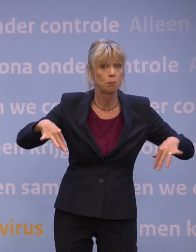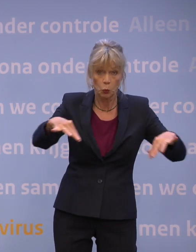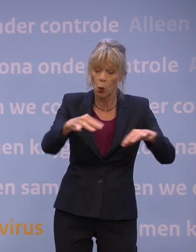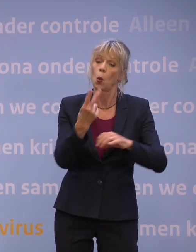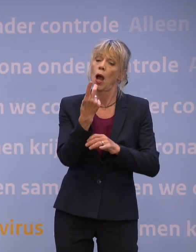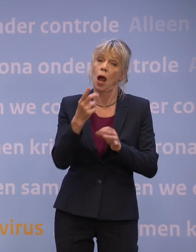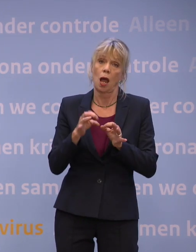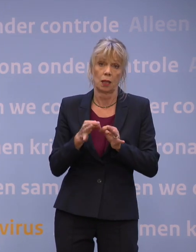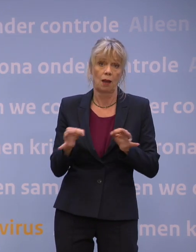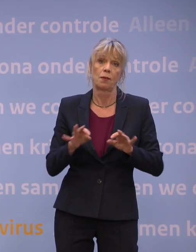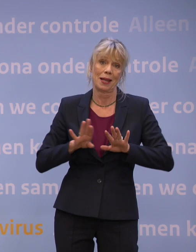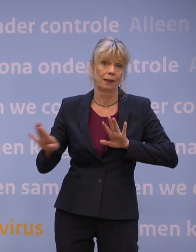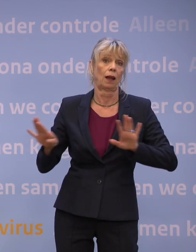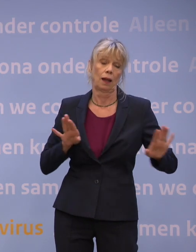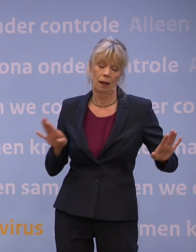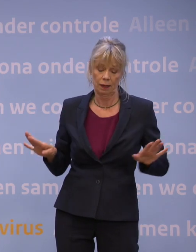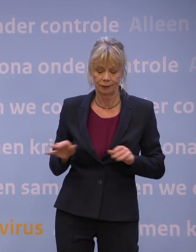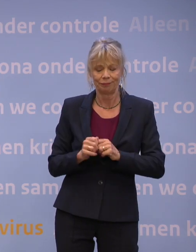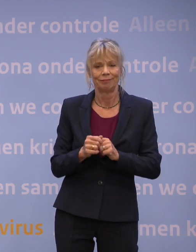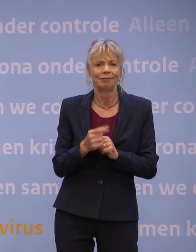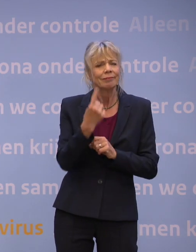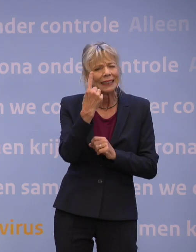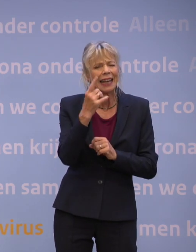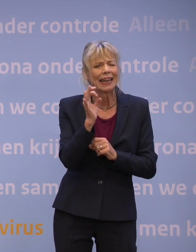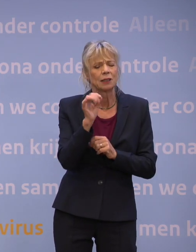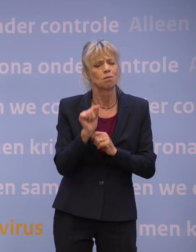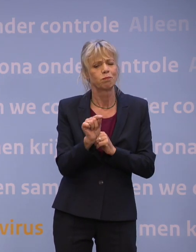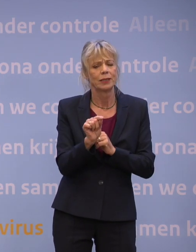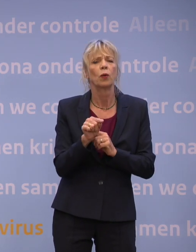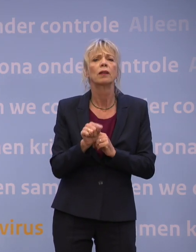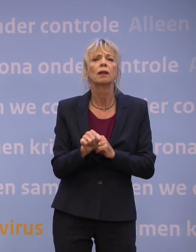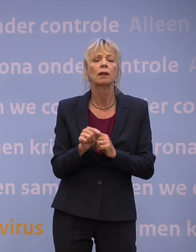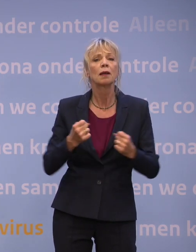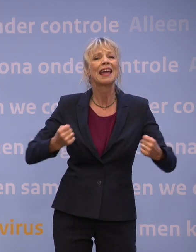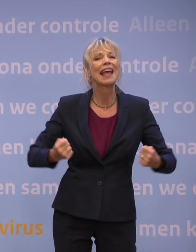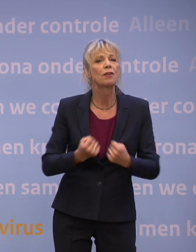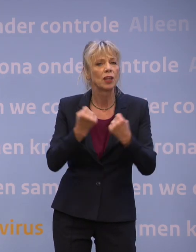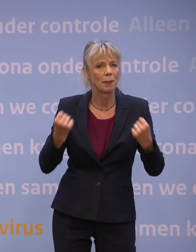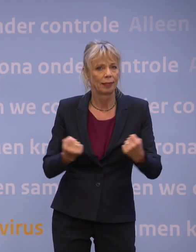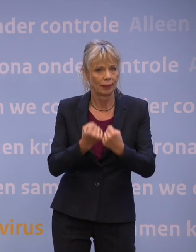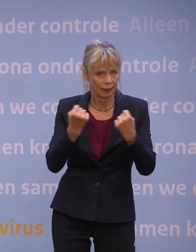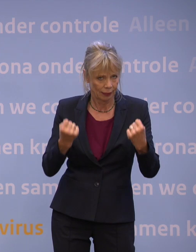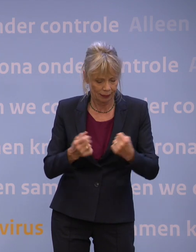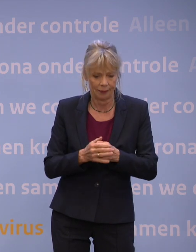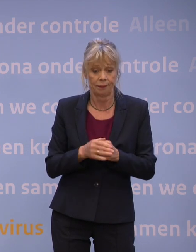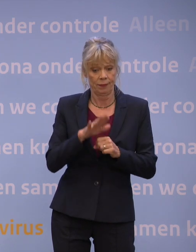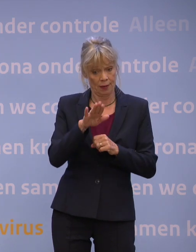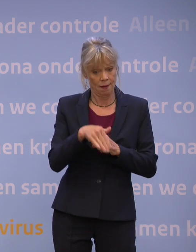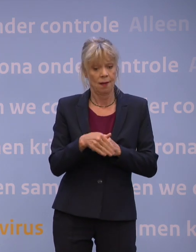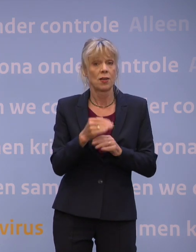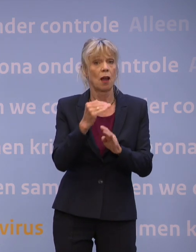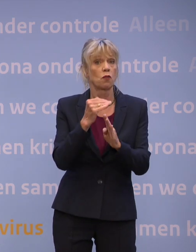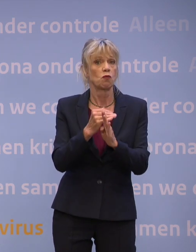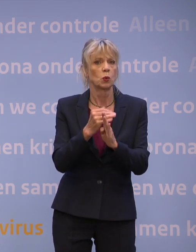Voor de volledigheid moet ik hier één bijzonderheid noemen en wel voor de evenementen. Die kunnen vanaf woensdag 30